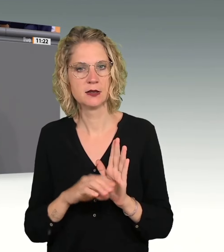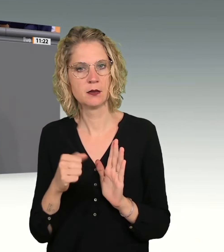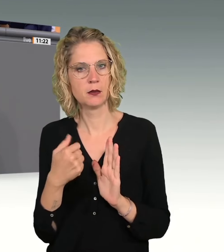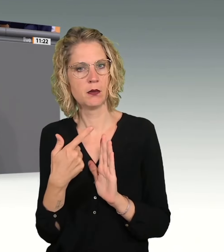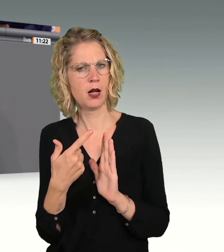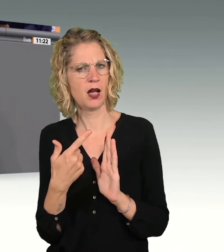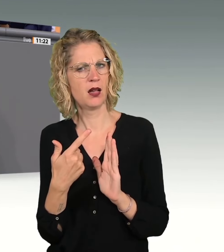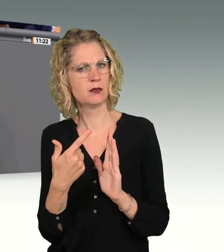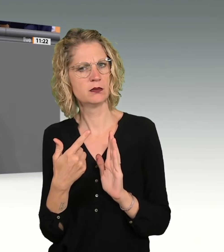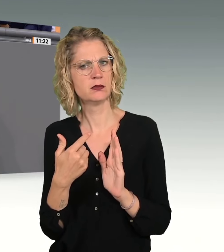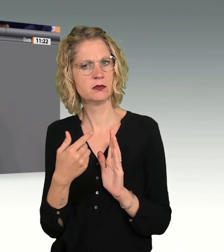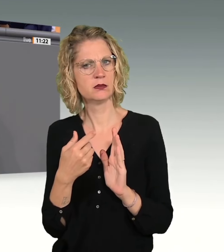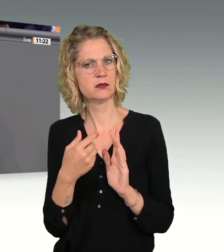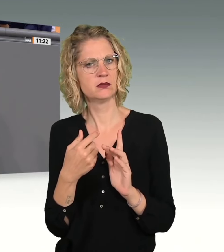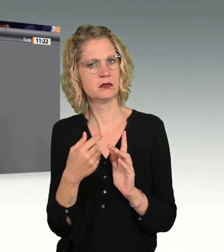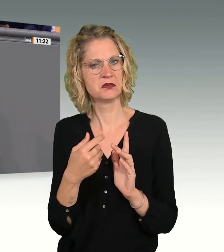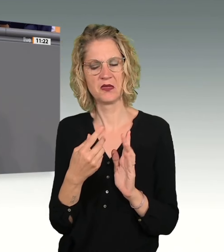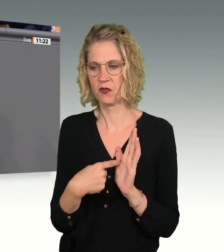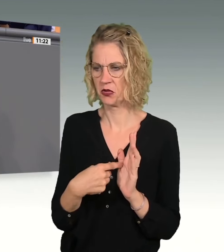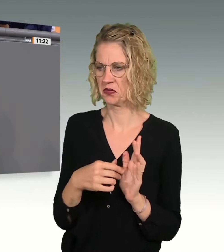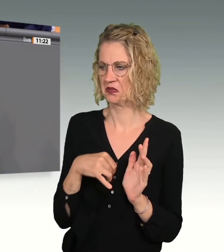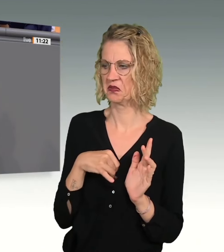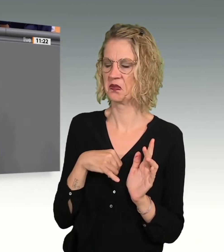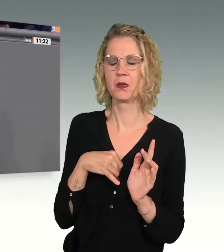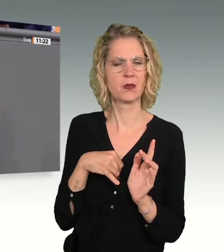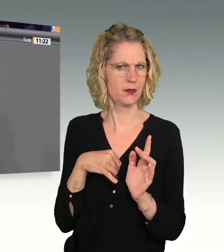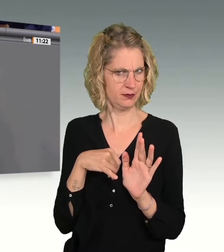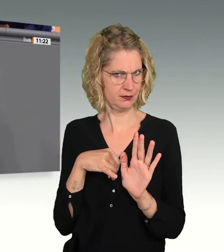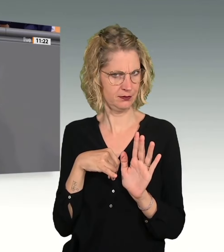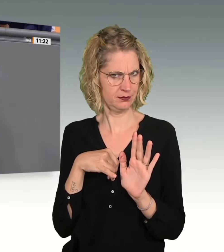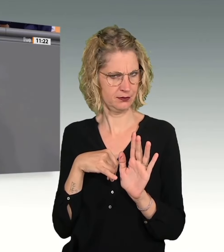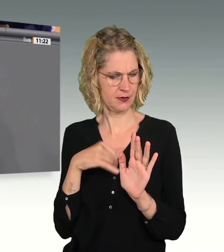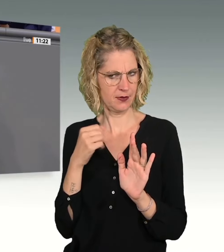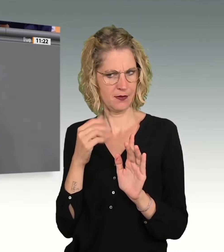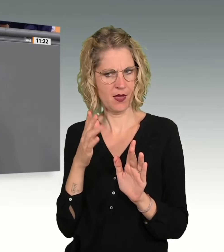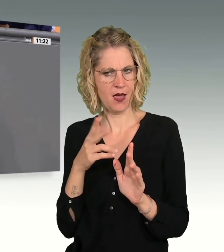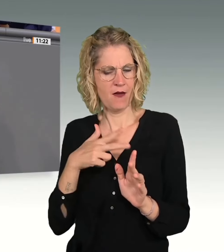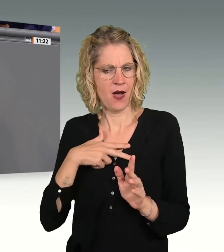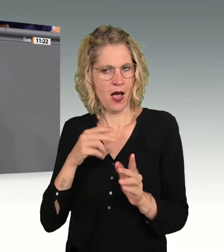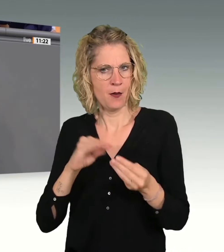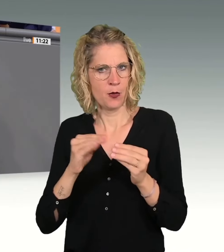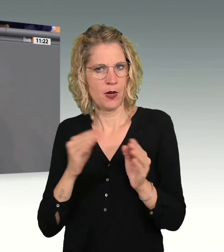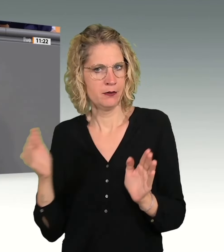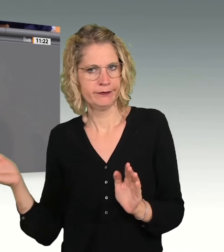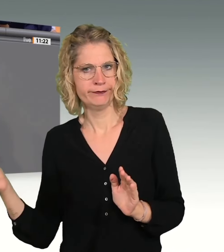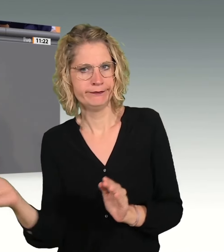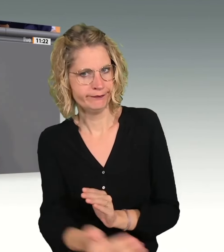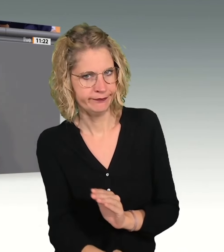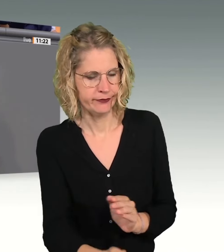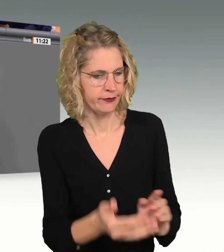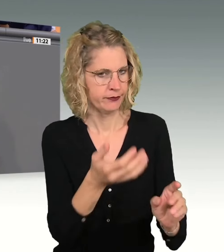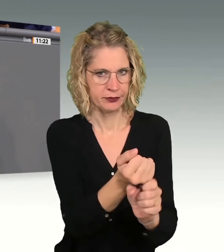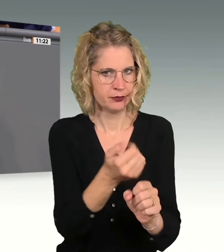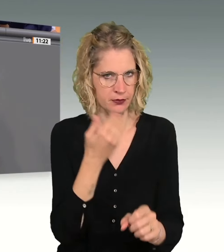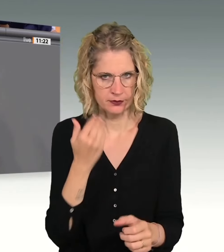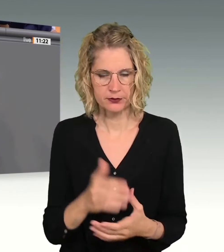Aber es wurde schon mehrfach gesagt, eigentlich geht es am wahren Problem vorbei. Wir wissen, die